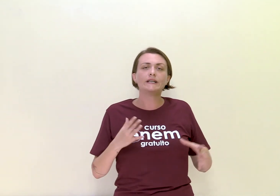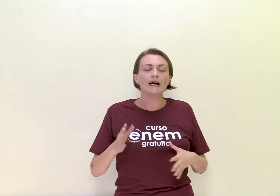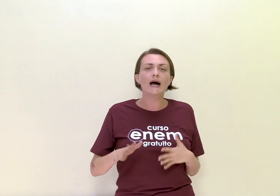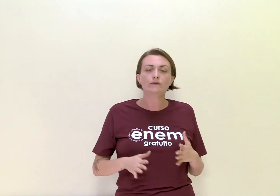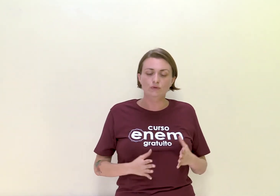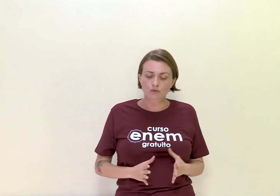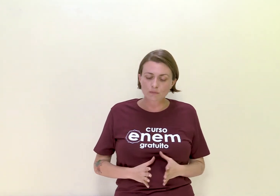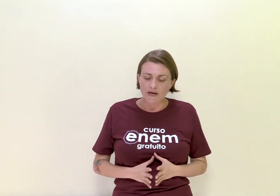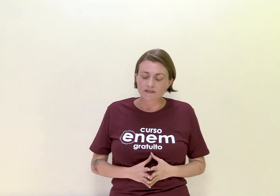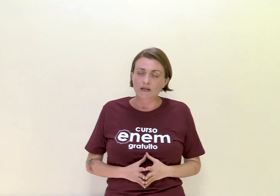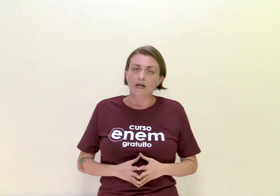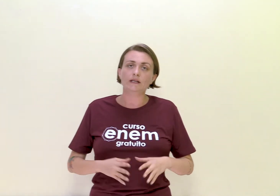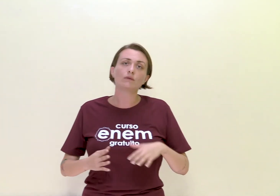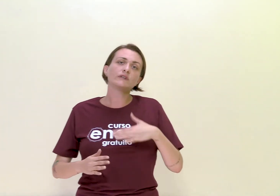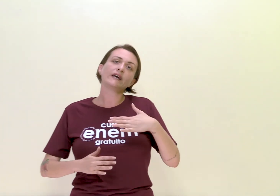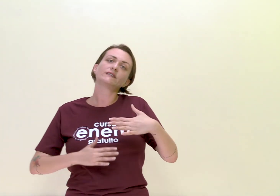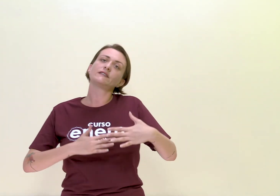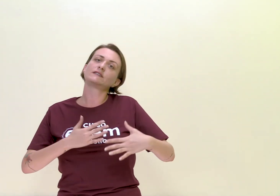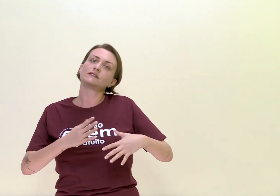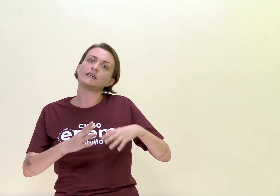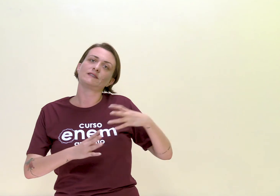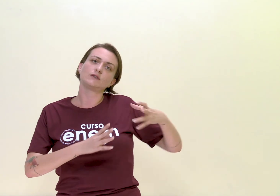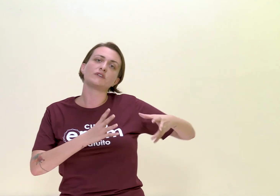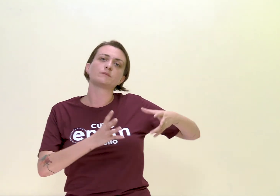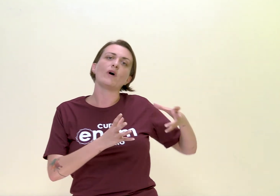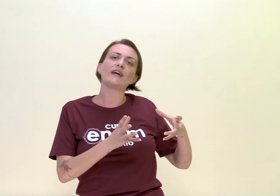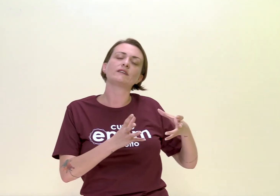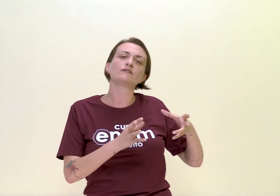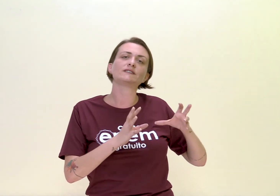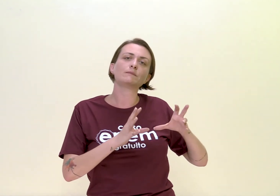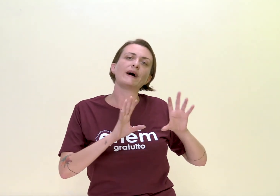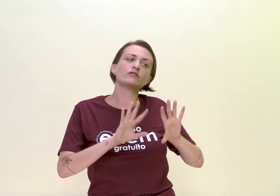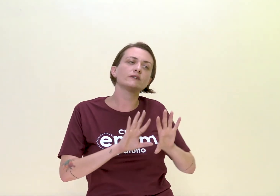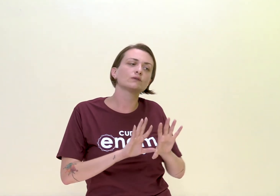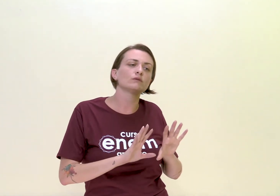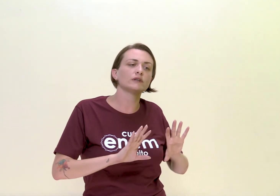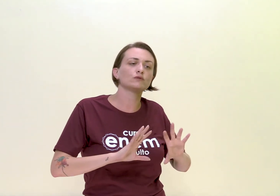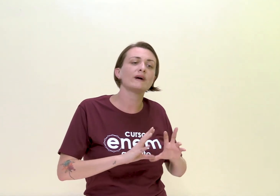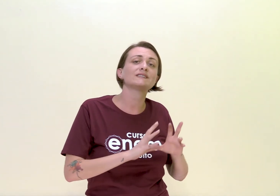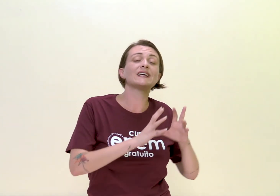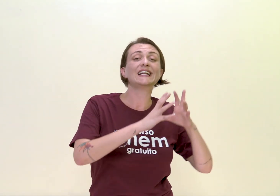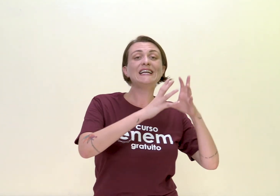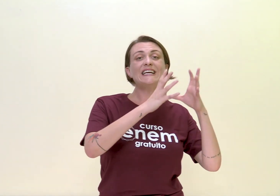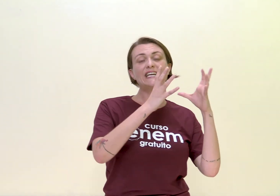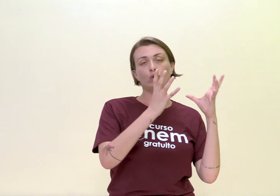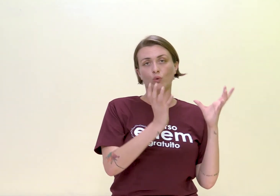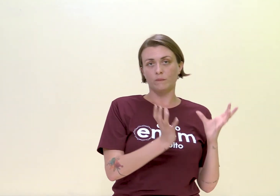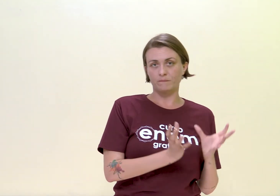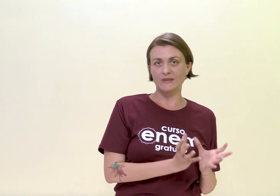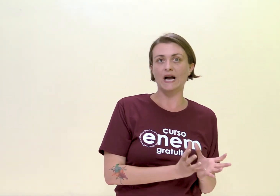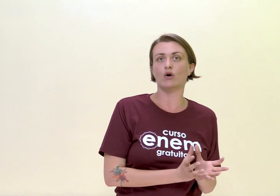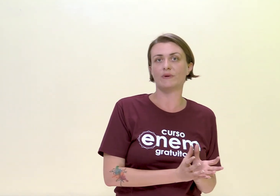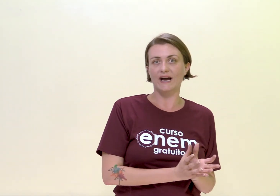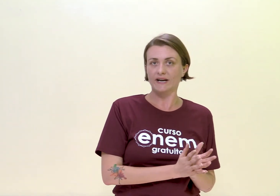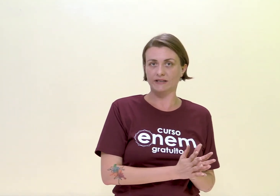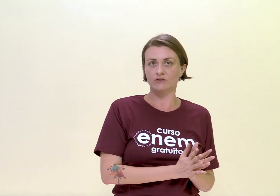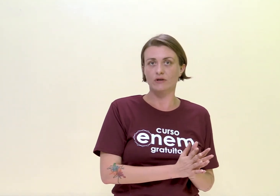degradado e tudo mais. Então, esses dois poetas fazem parte desse contexto mais lírico da obra Arcade.